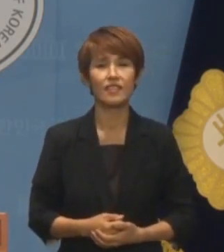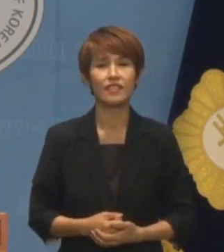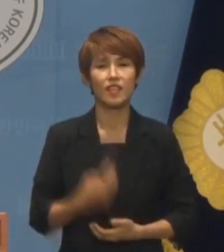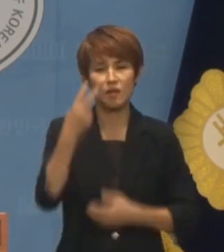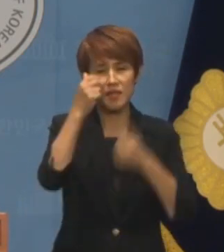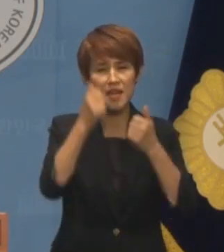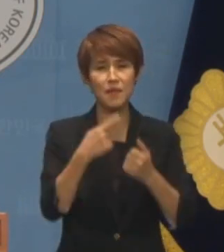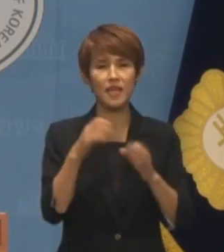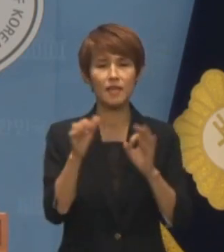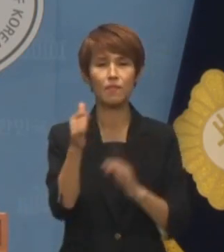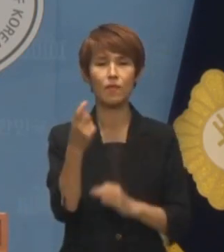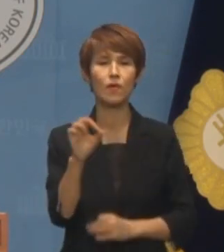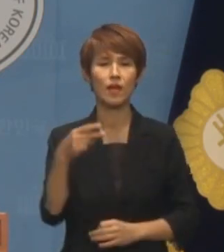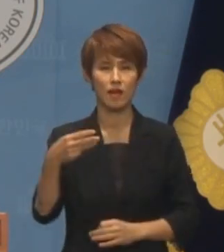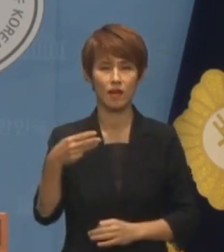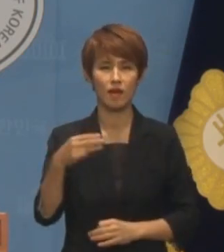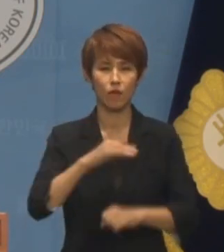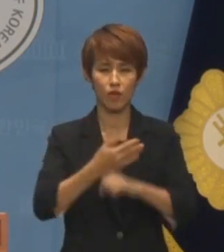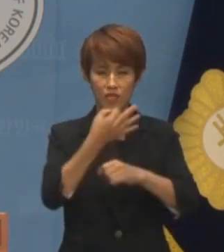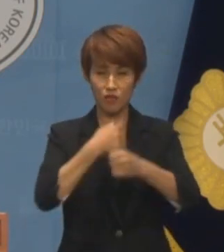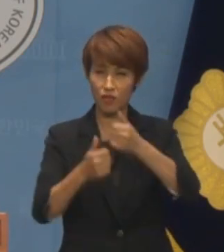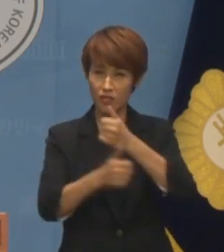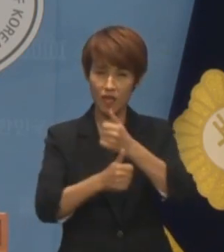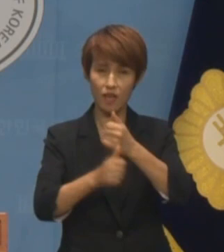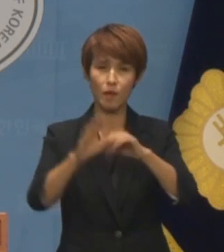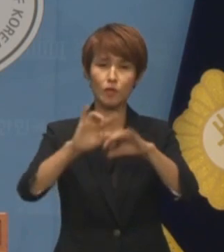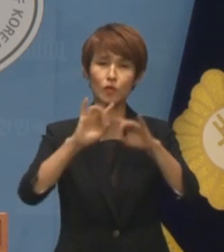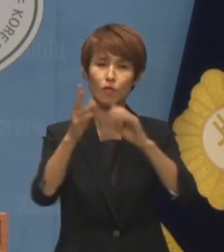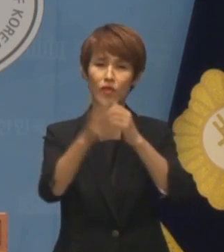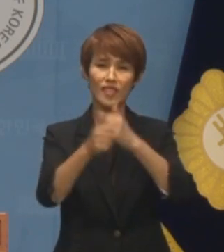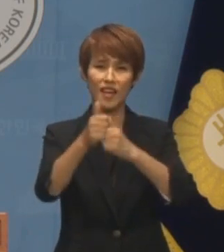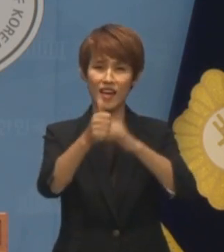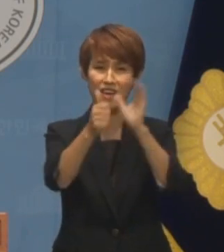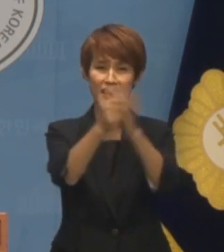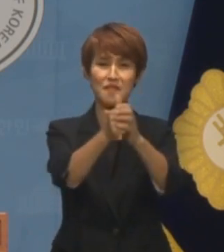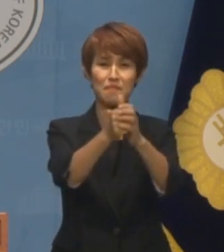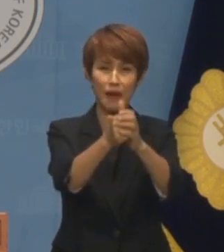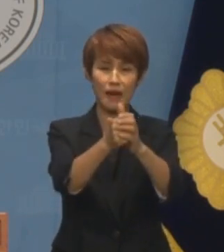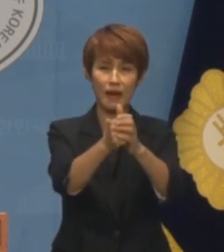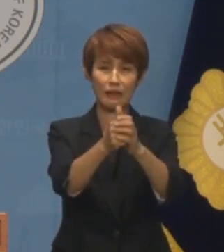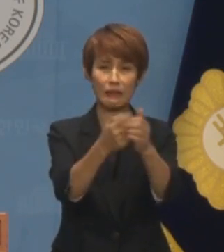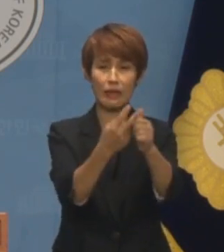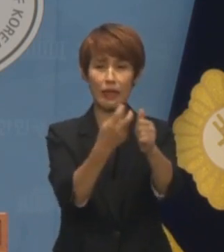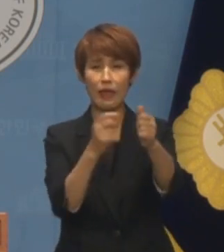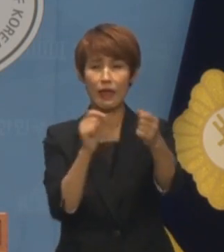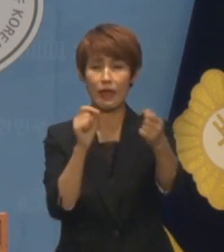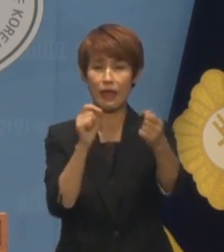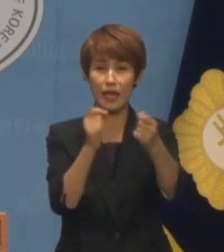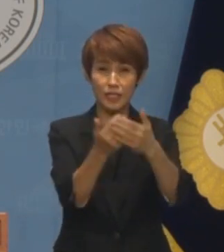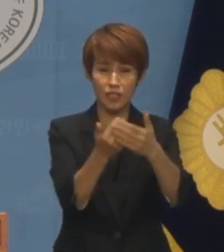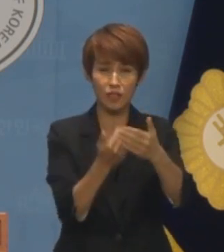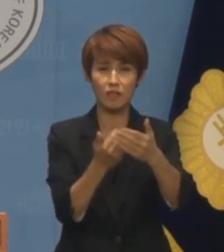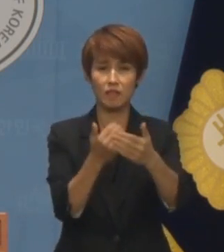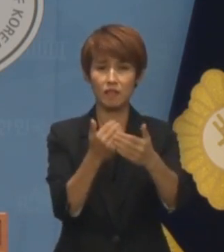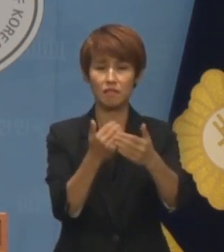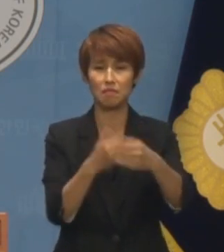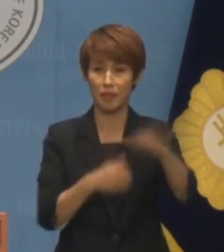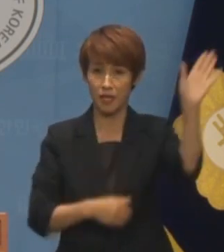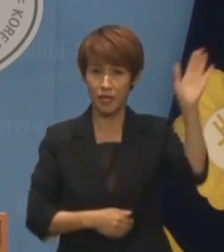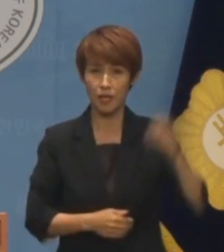출신 김홍일 권익위원장을 방통위원장으로 돌려막다 탄핵소추에 앞서 버리더니